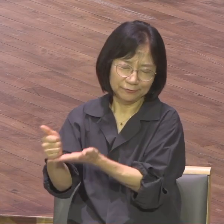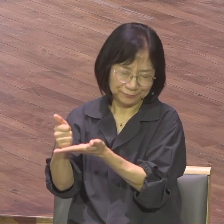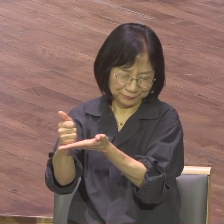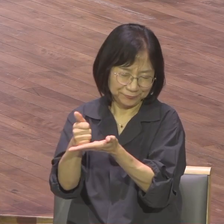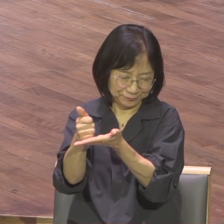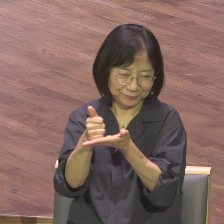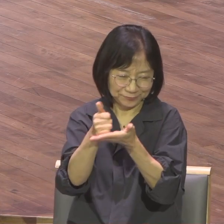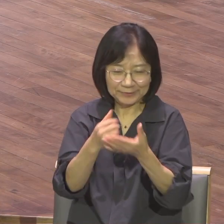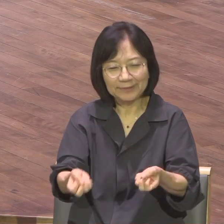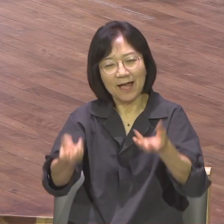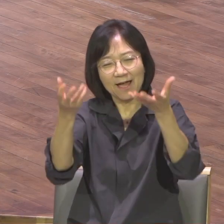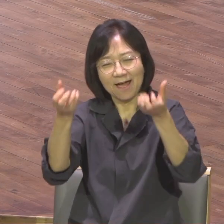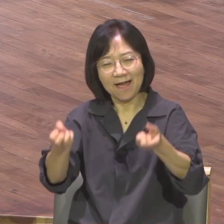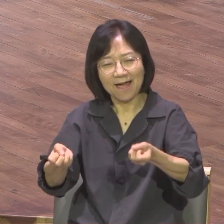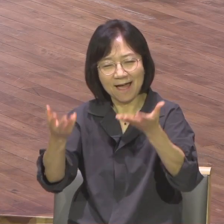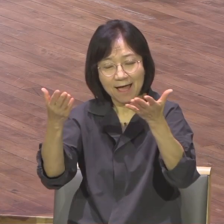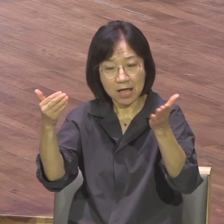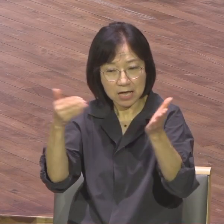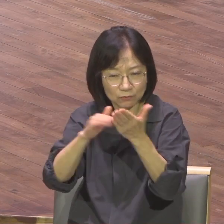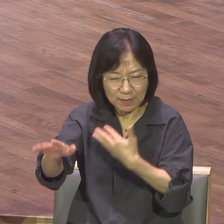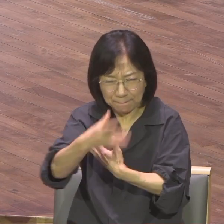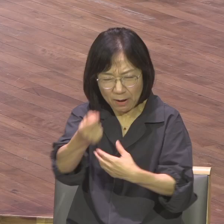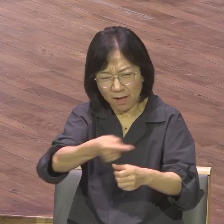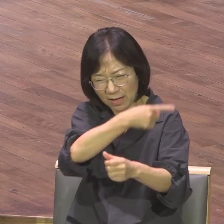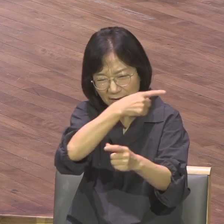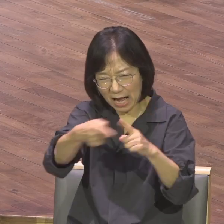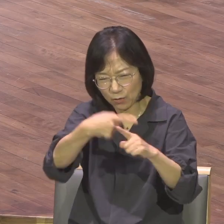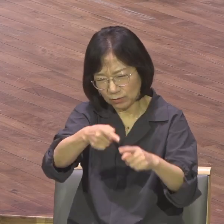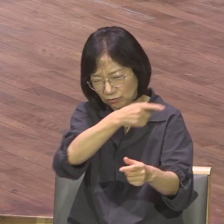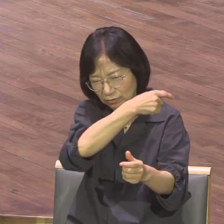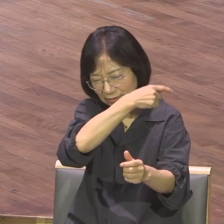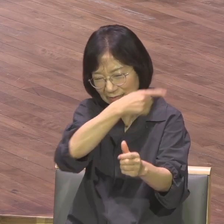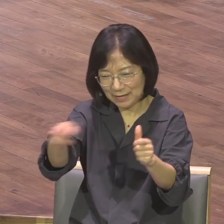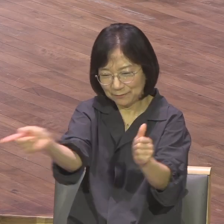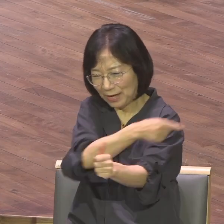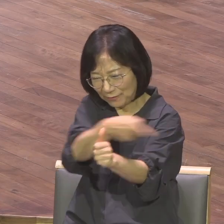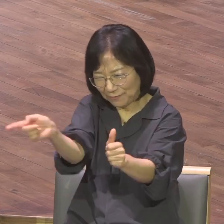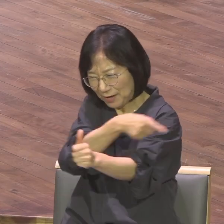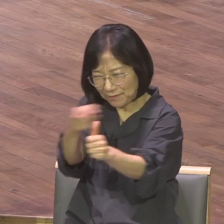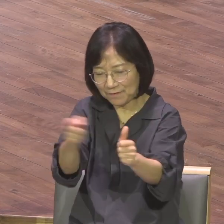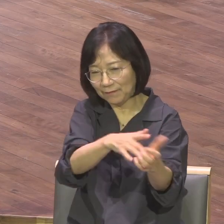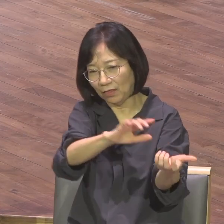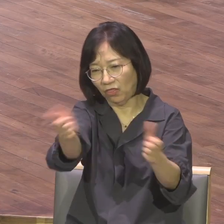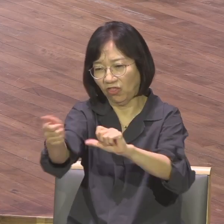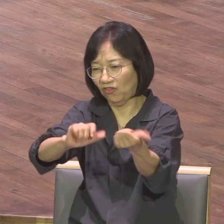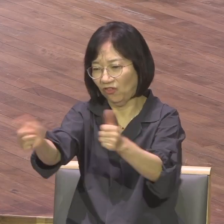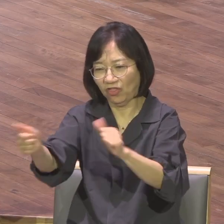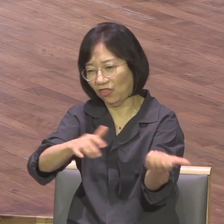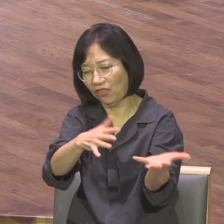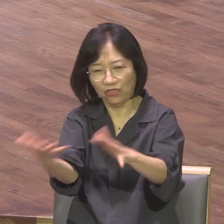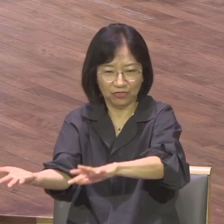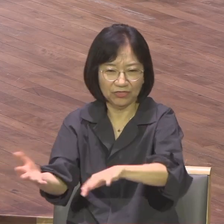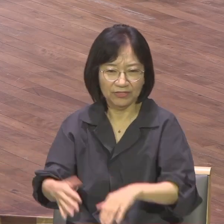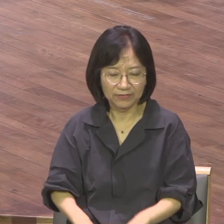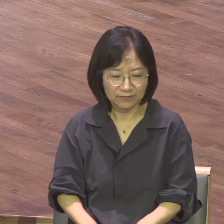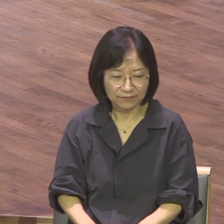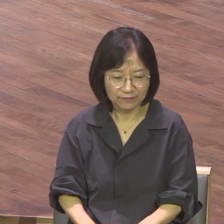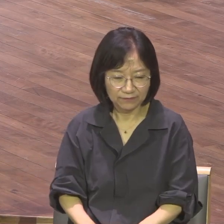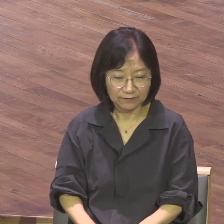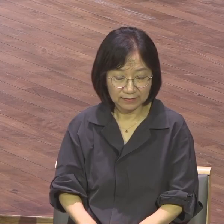피해 복수가 시작된 거죠 그리고 그 압살롬은 후에 아버지 다윗을 몰아내고 자신이